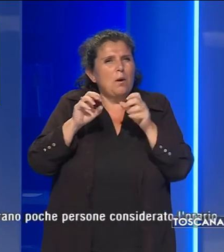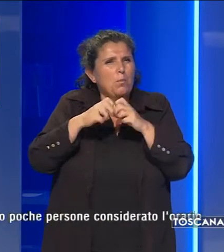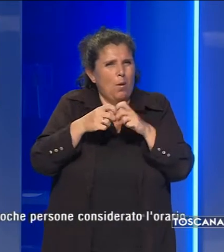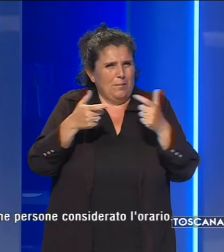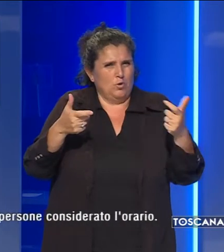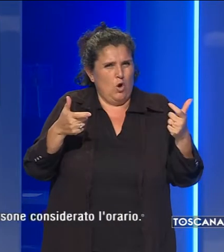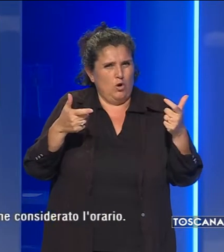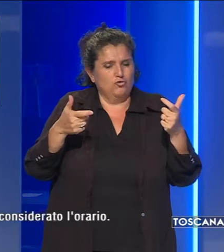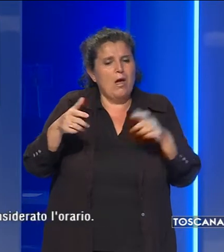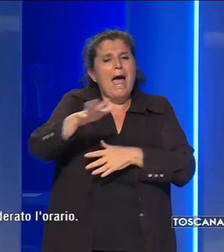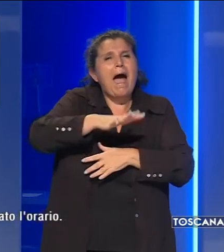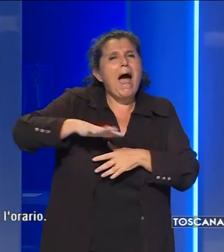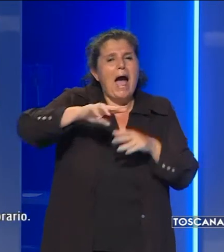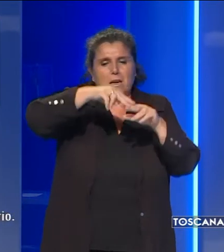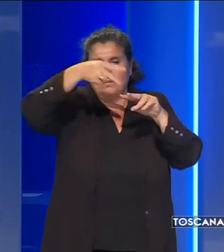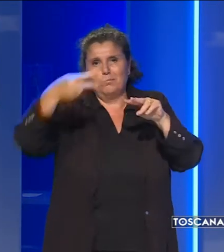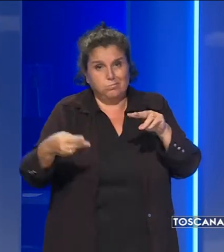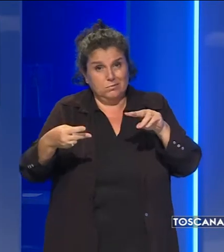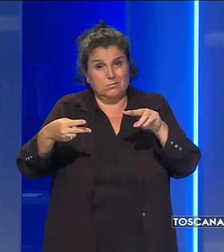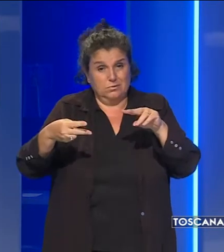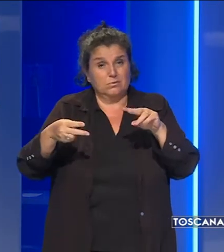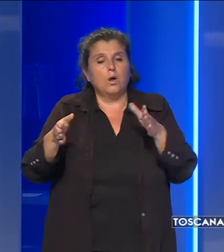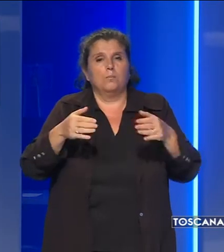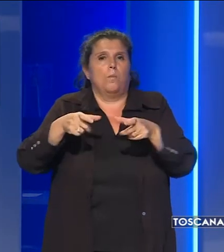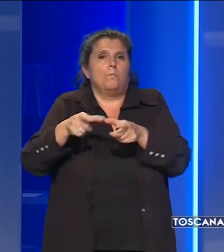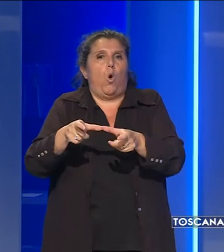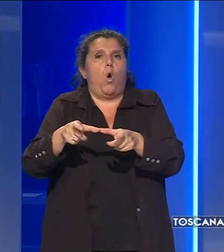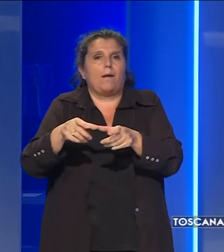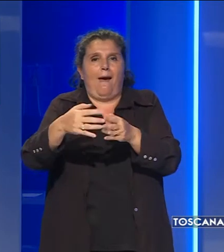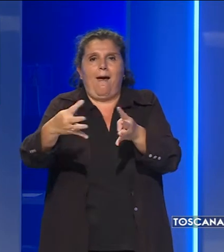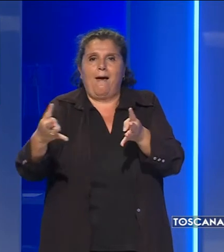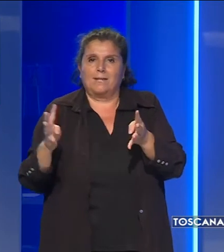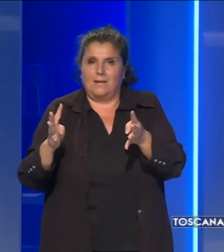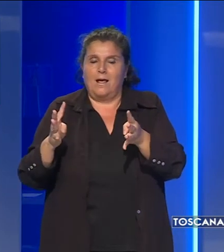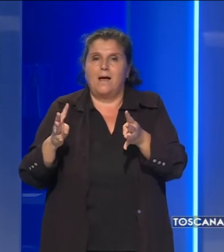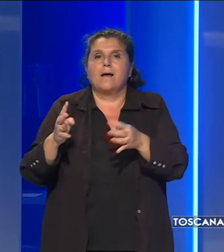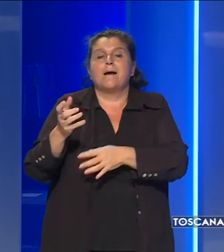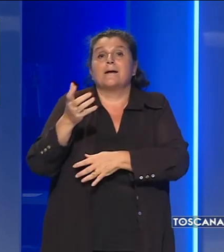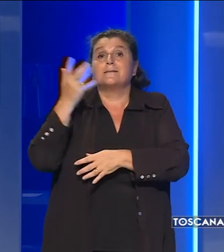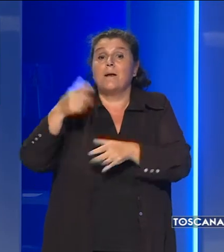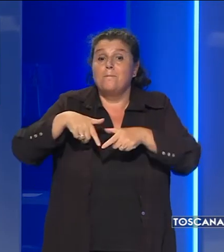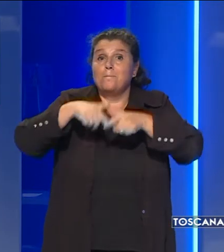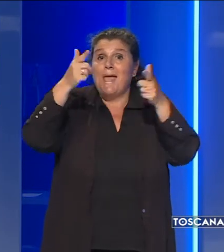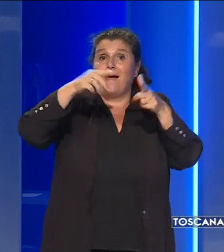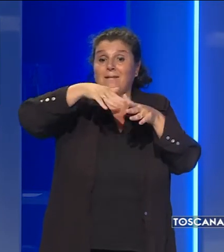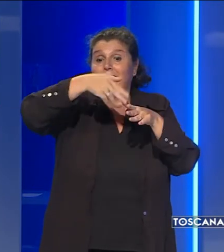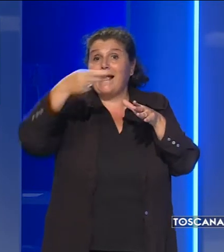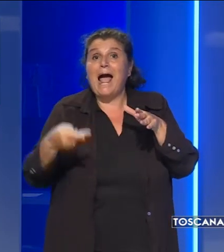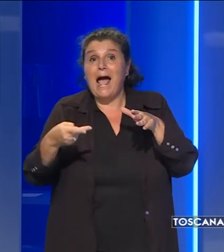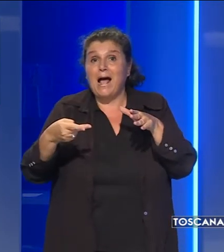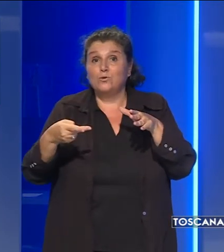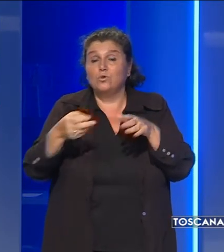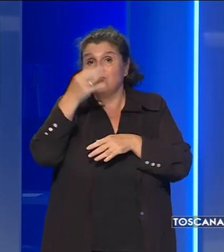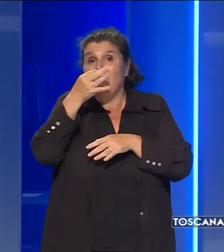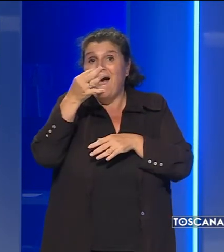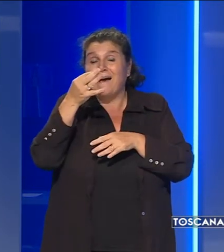interessata dal crollo è stata al momento interdetta. Da quanto appreso, quando la pianta è caduta nel giardino,